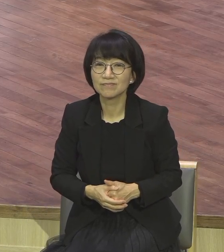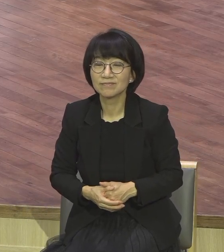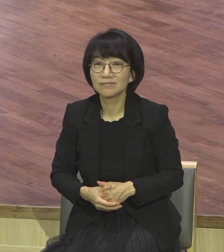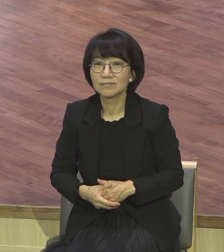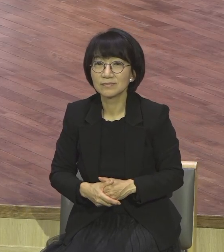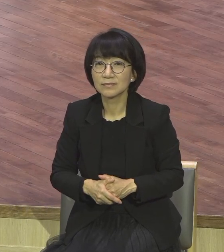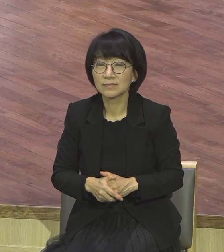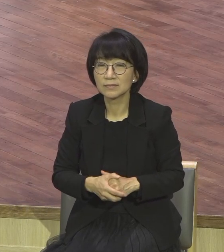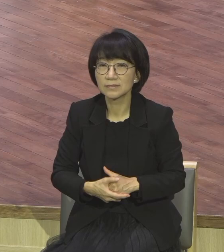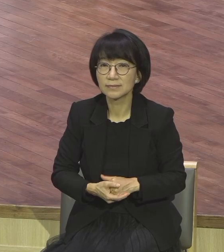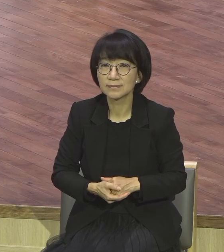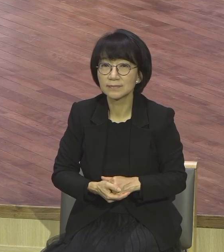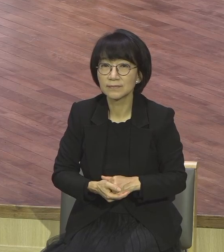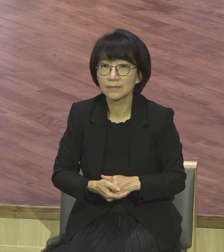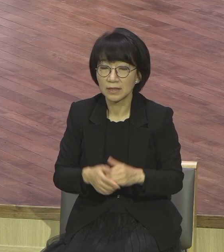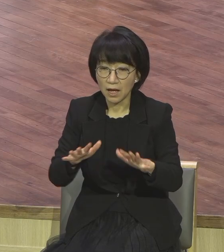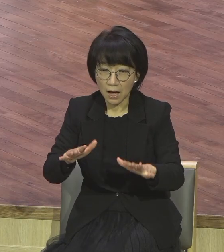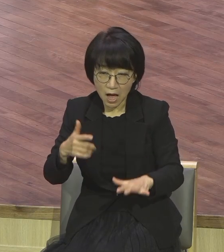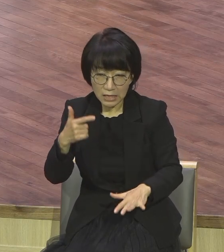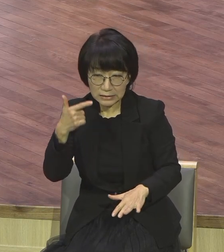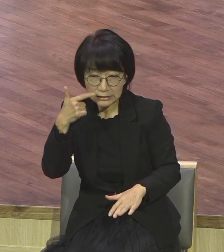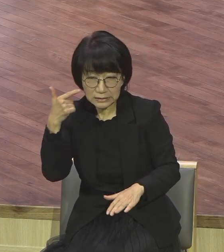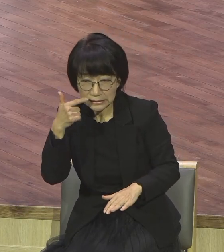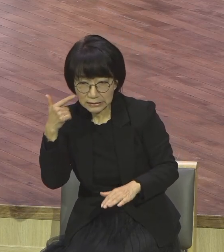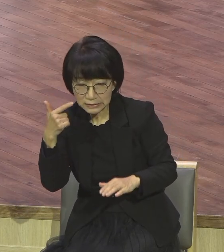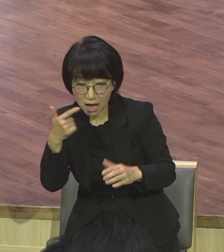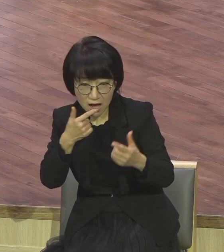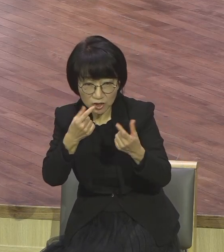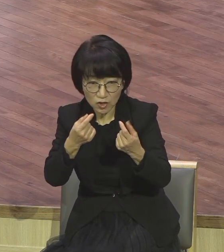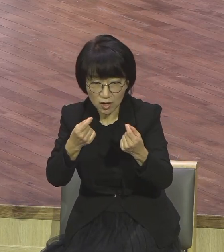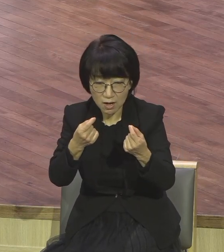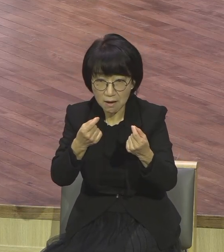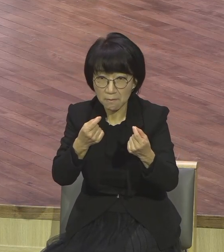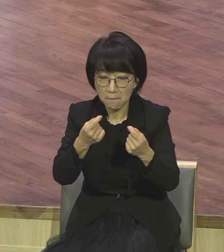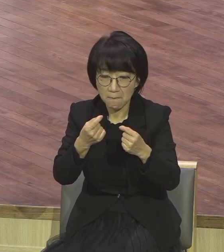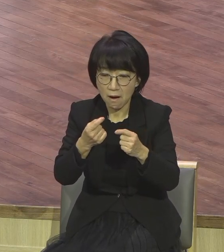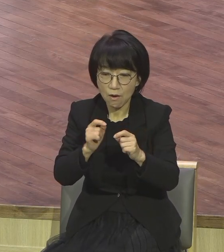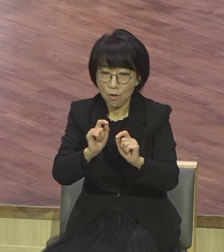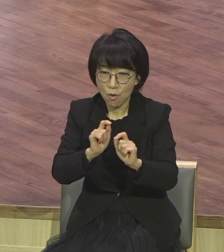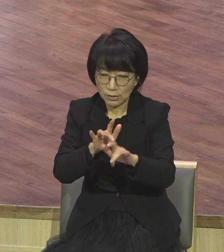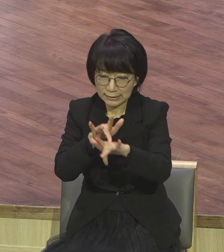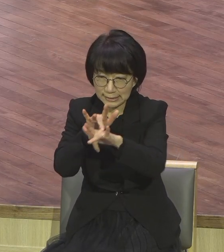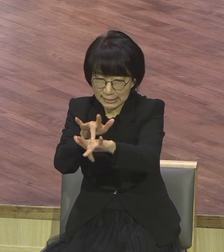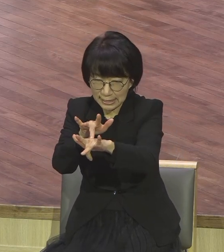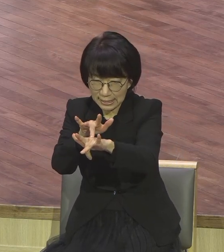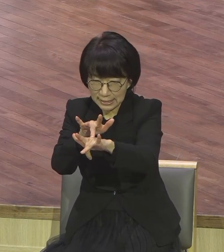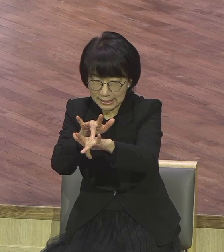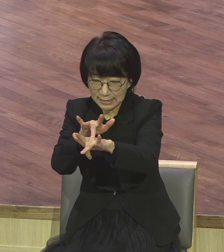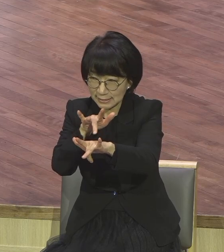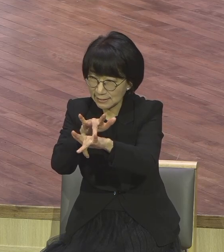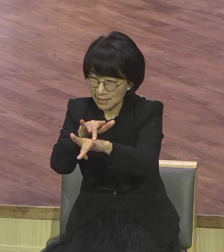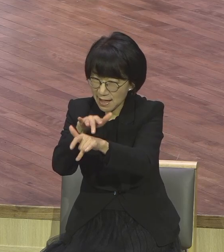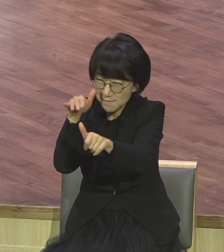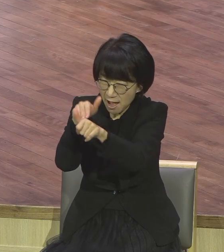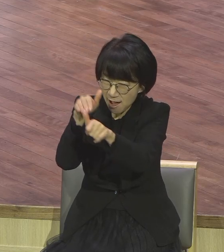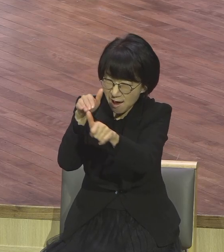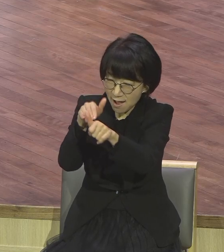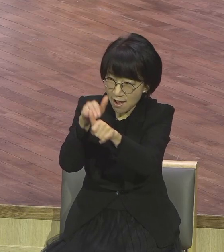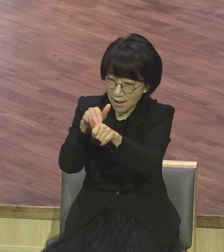예수님은 이리때와 같이 호시탐탐 노리고 있는 이 사단의 공격에 당하지 않고 제대로 복음을 정각하기 위해서